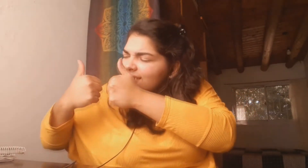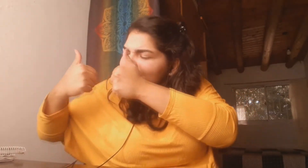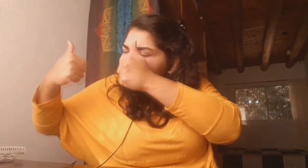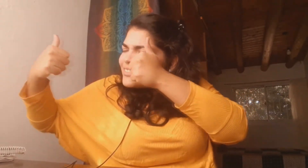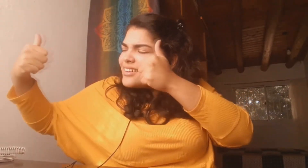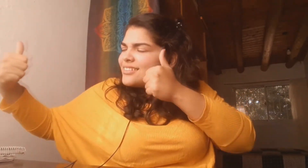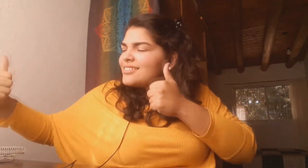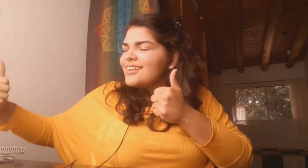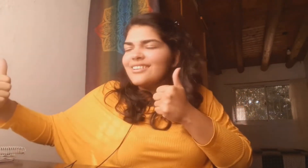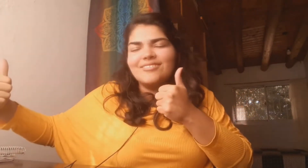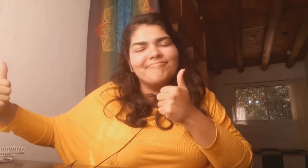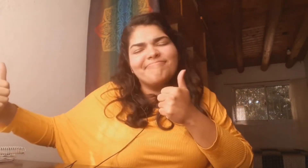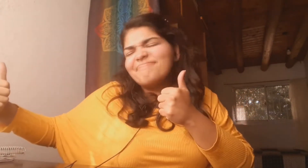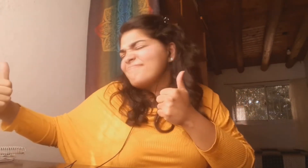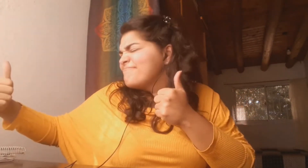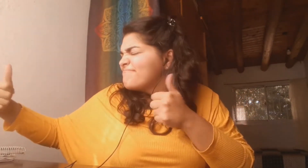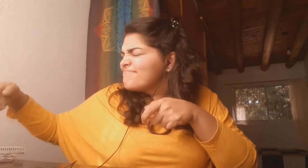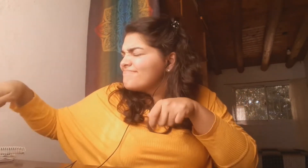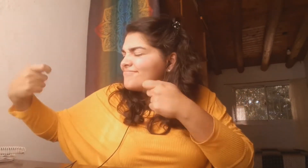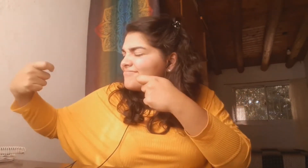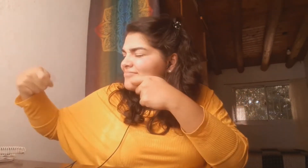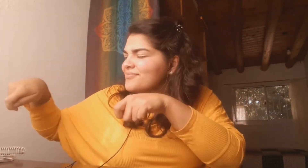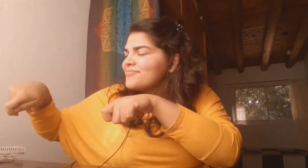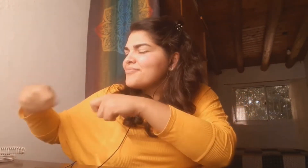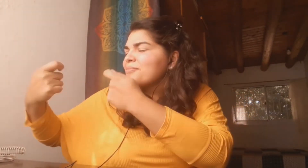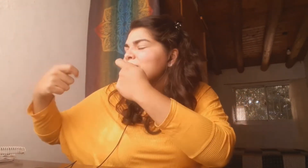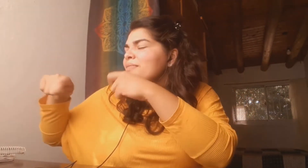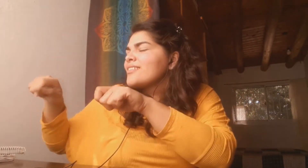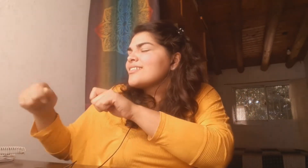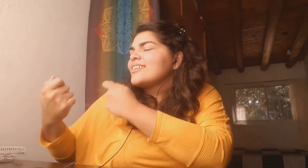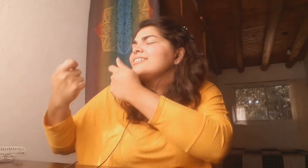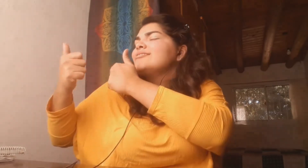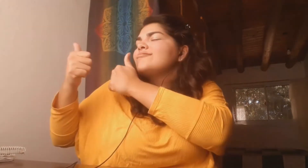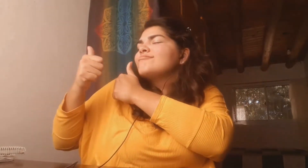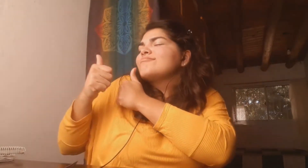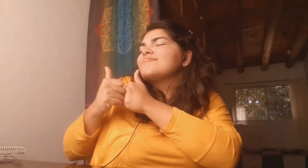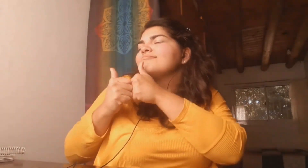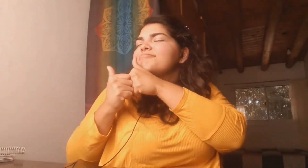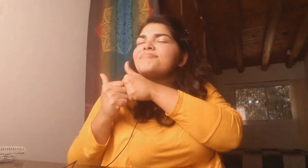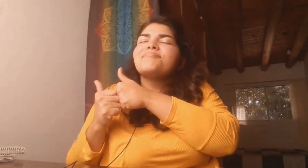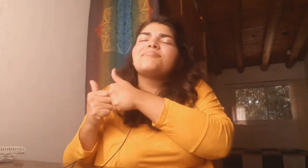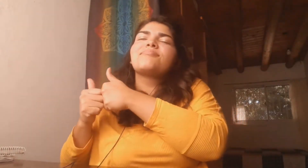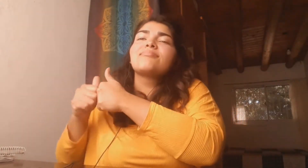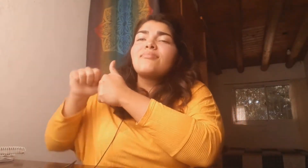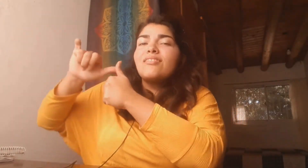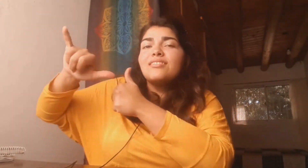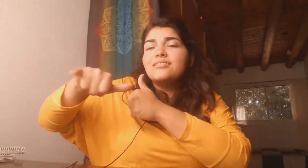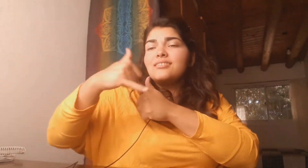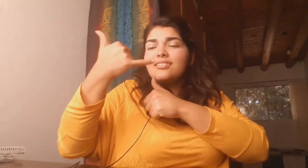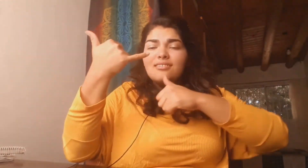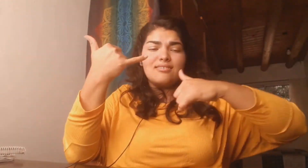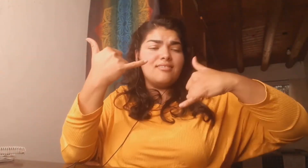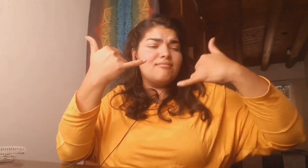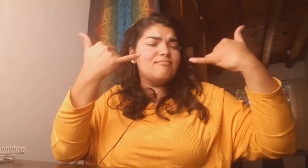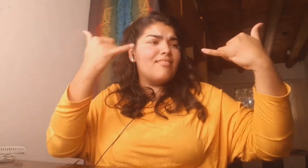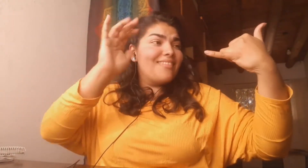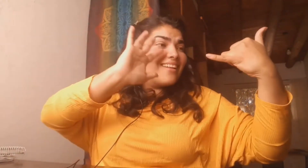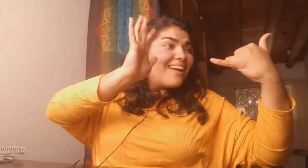romperemos ese metro de distancia entre tú y yo. Ya no habrá una